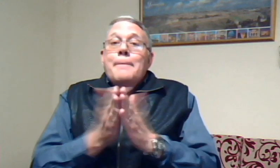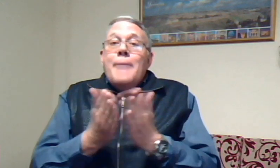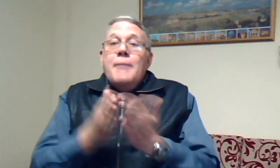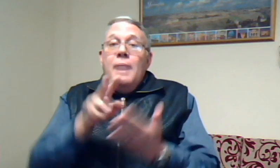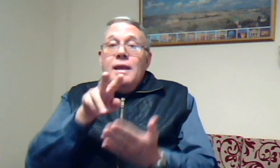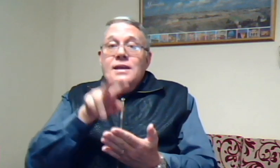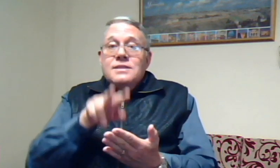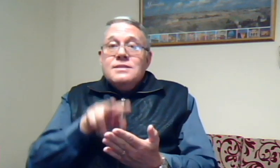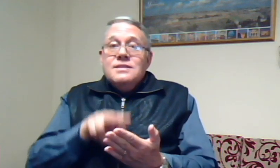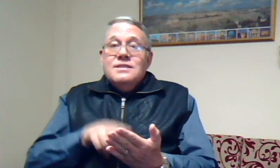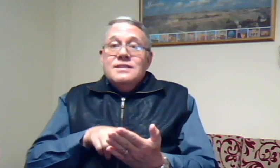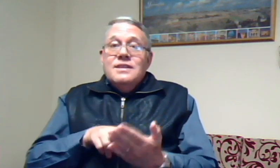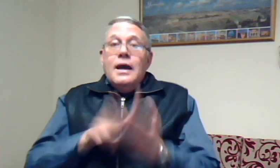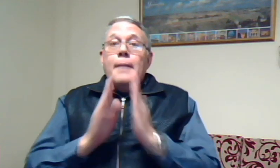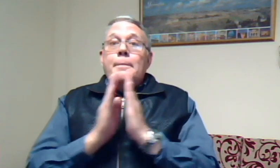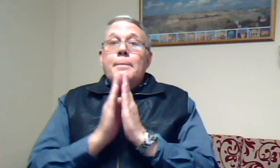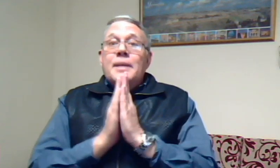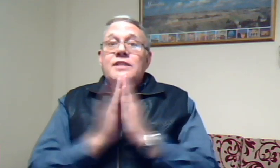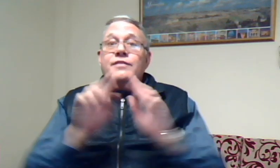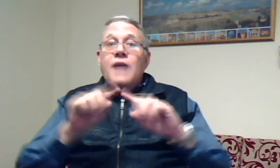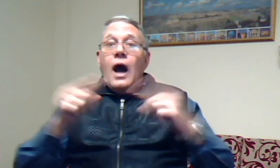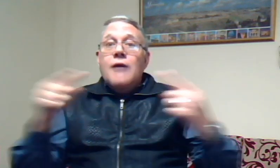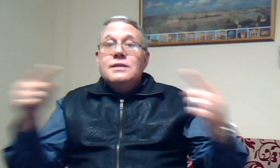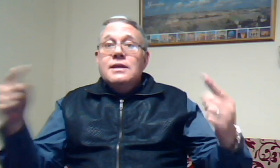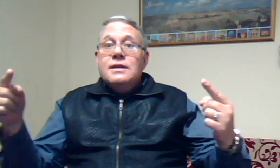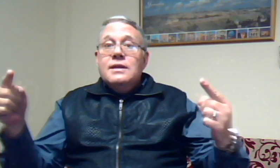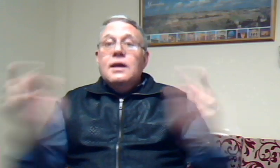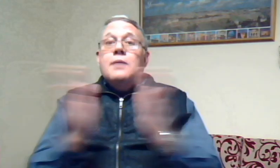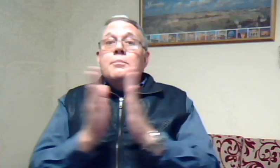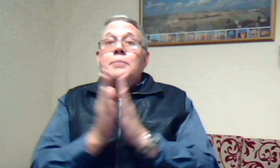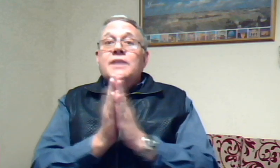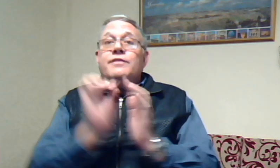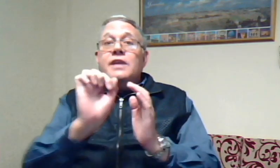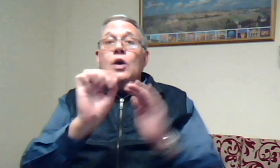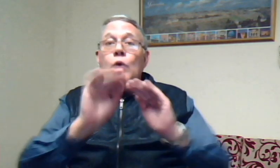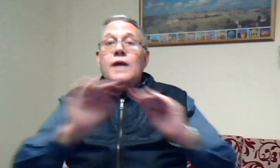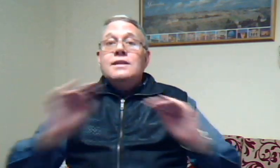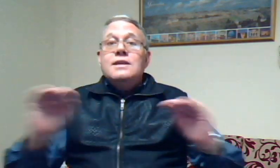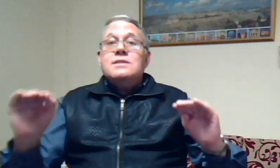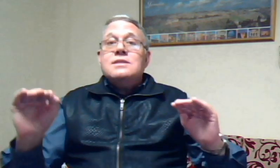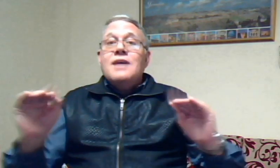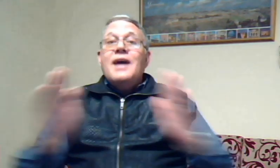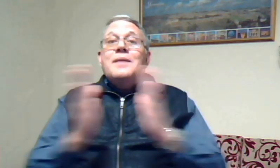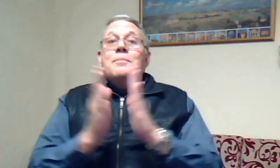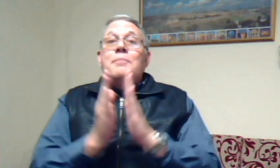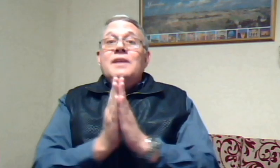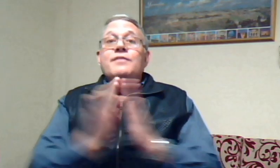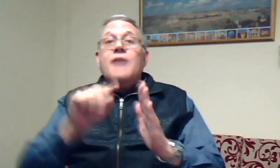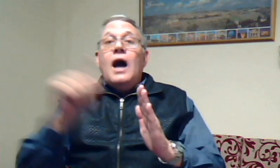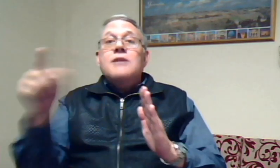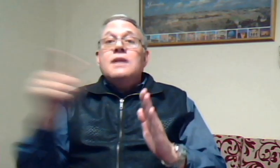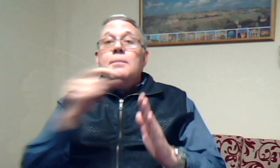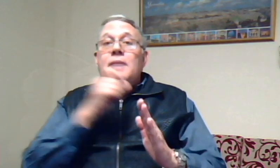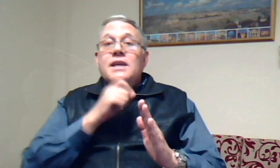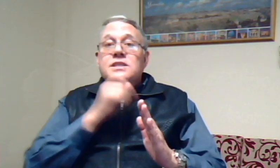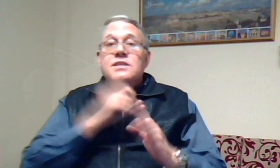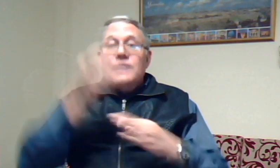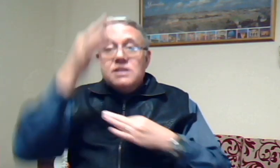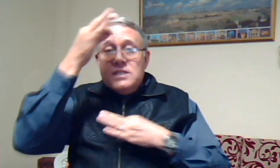bybelees bid vir ander bid vir jou kinders bid vir ander mense wat siek